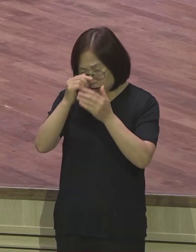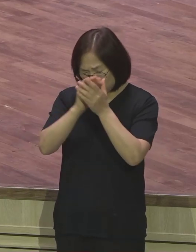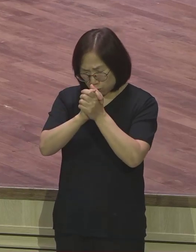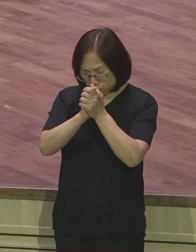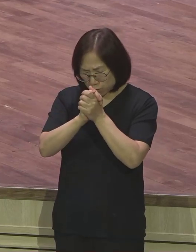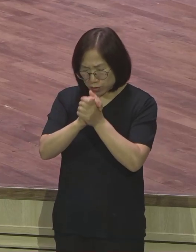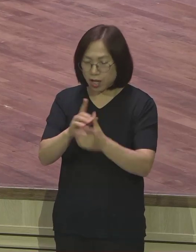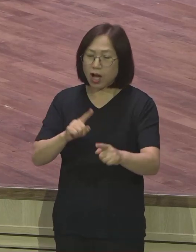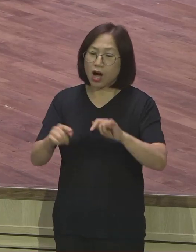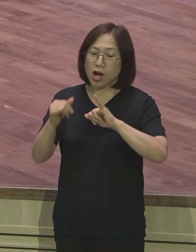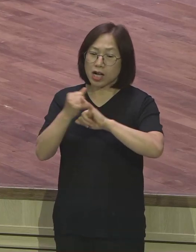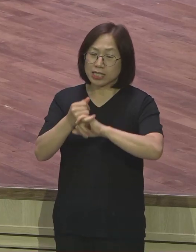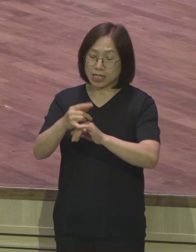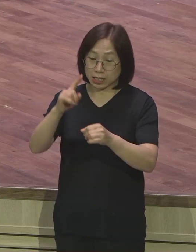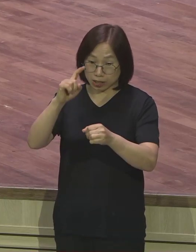신분을 누리는 것을 말합니다.